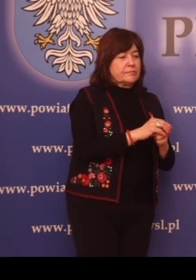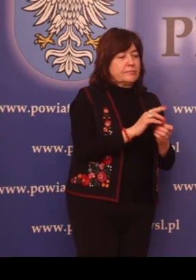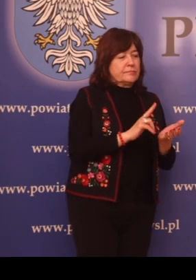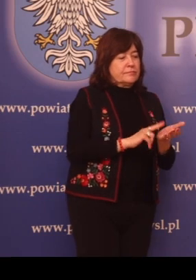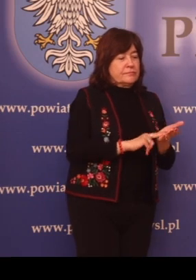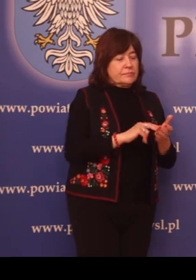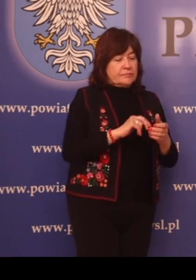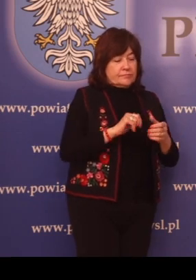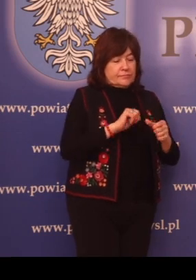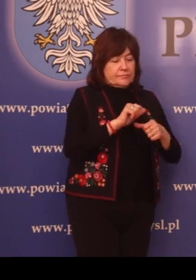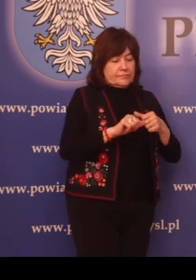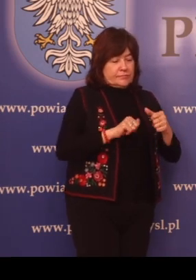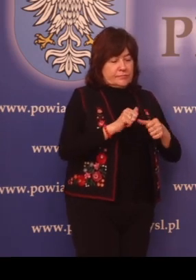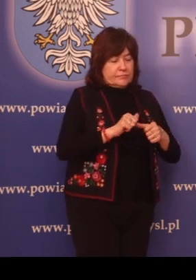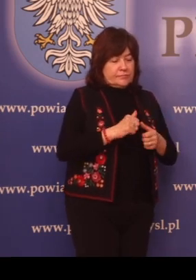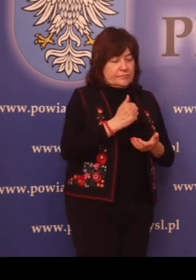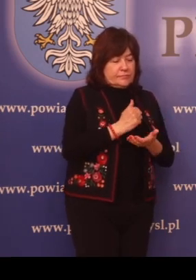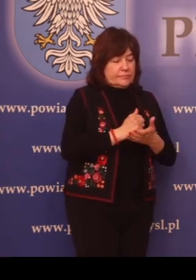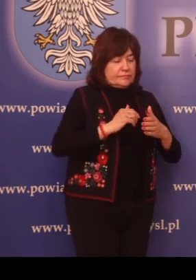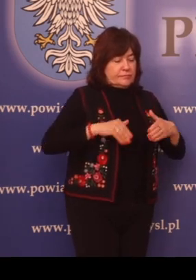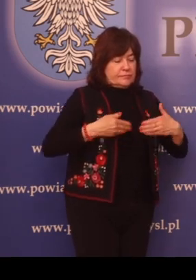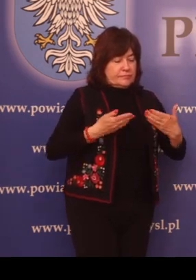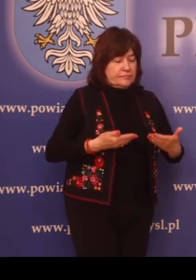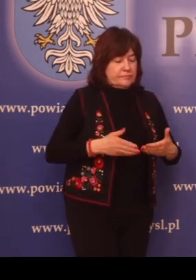działalności w roku poprzednim.